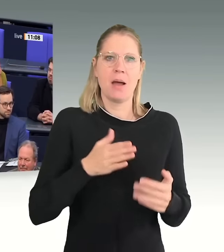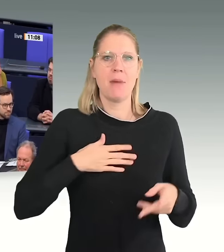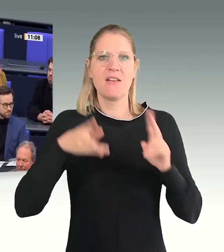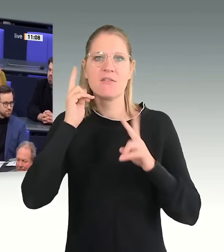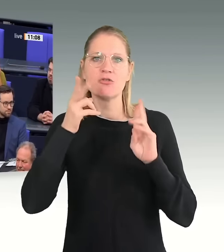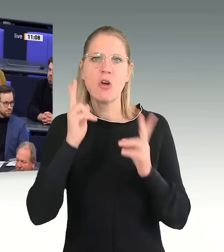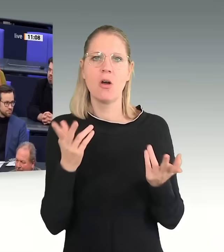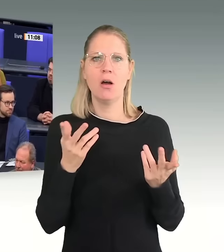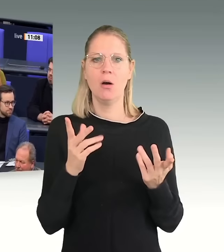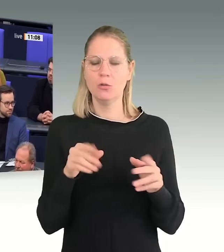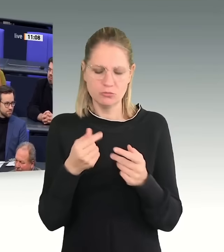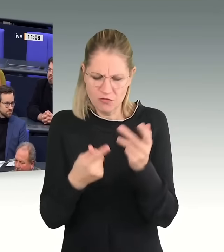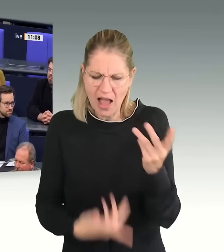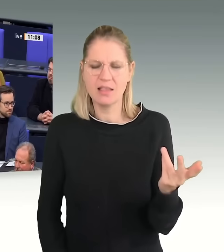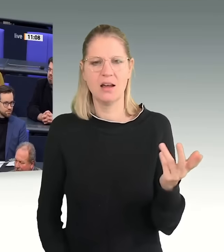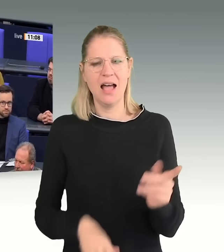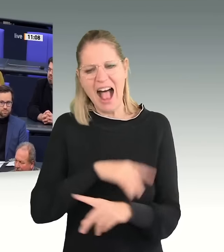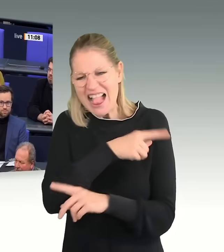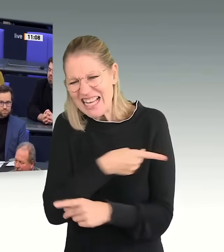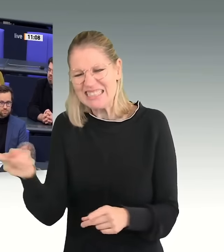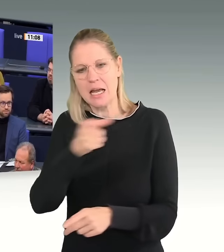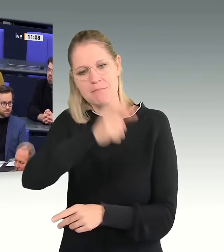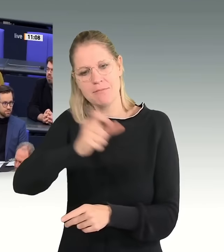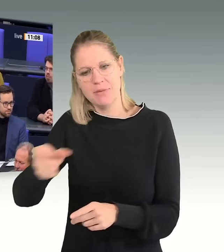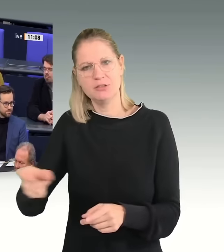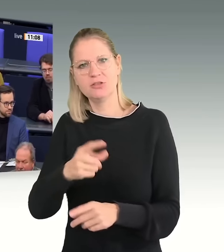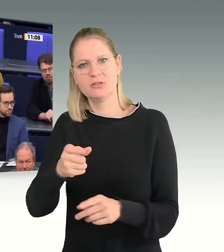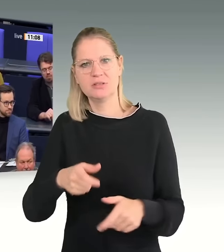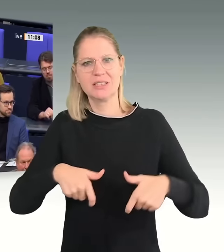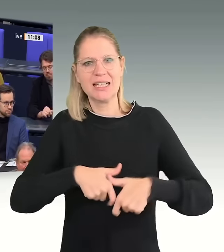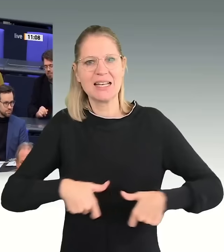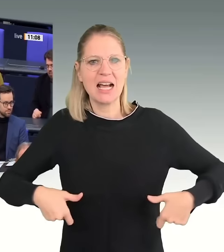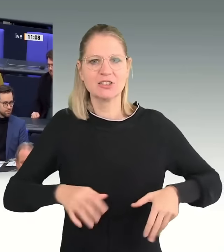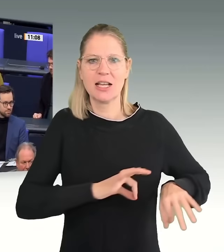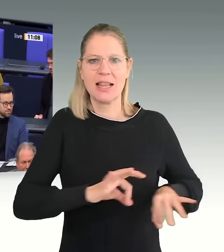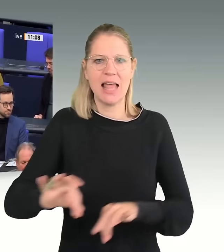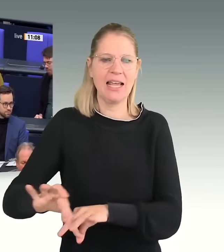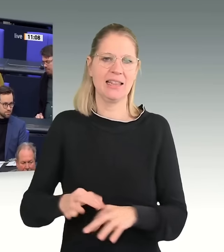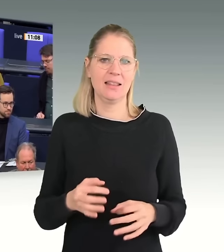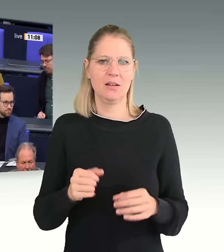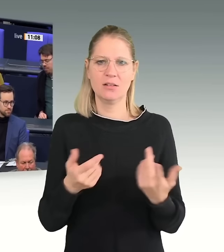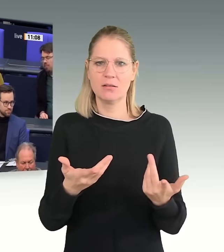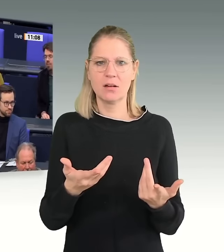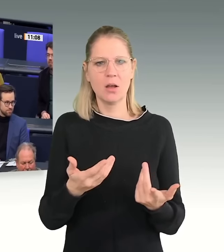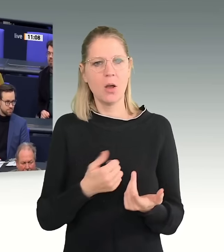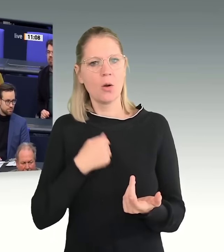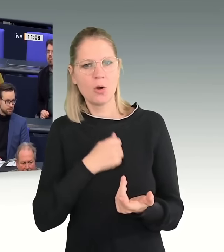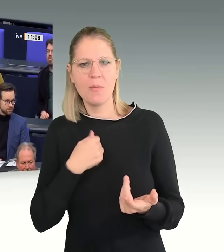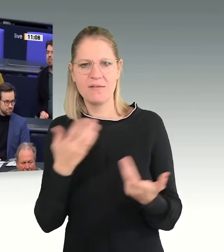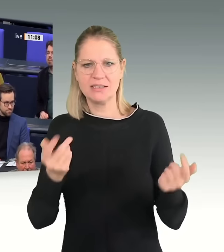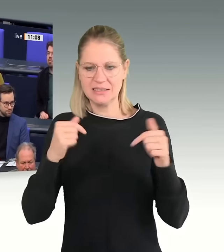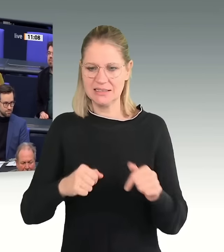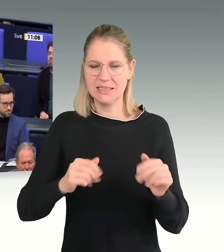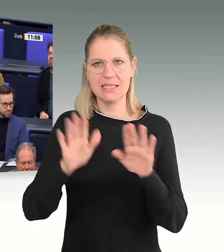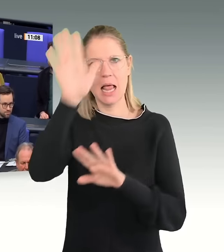und so weiter, all diese Menschen, die Kindertagesstätten leiten und die dafür sorgen, dass dieses Land